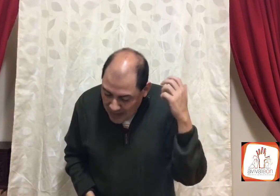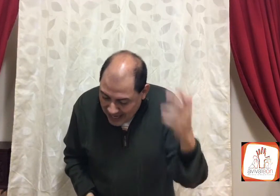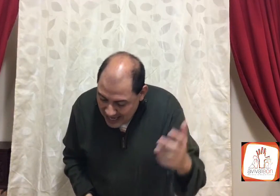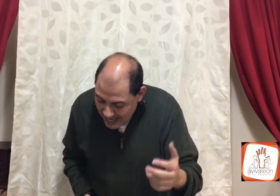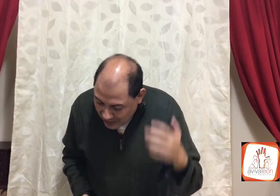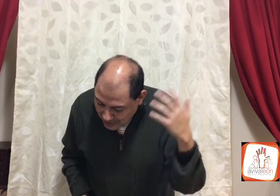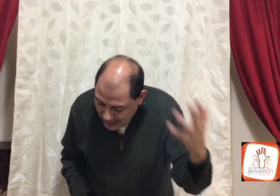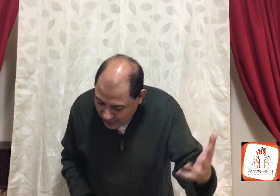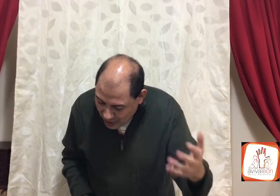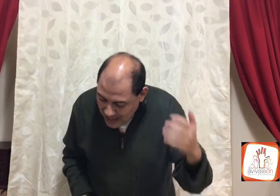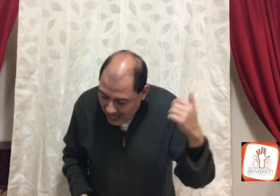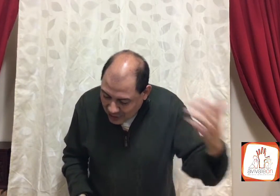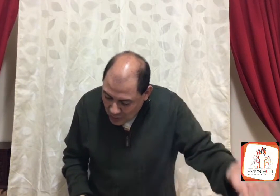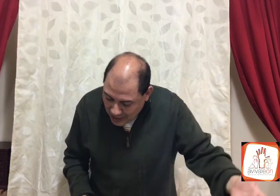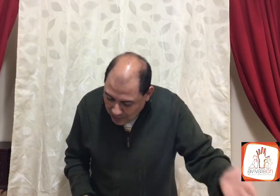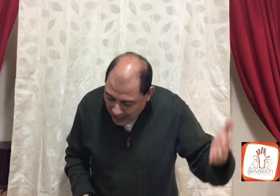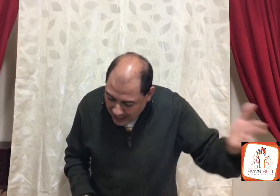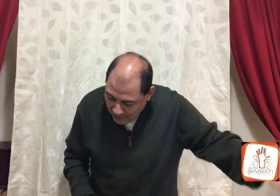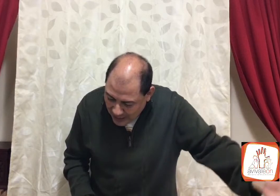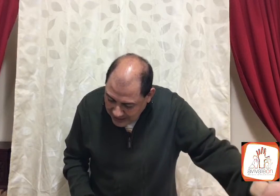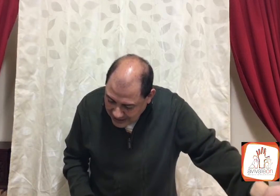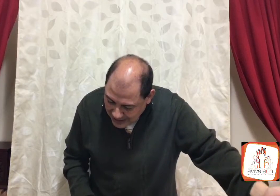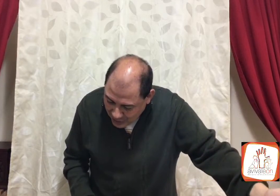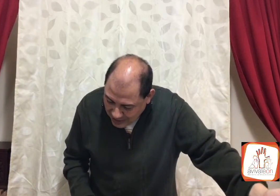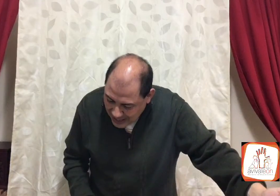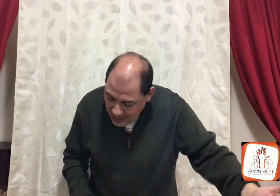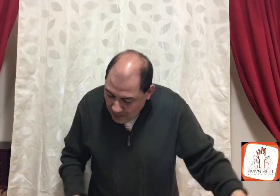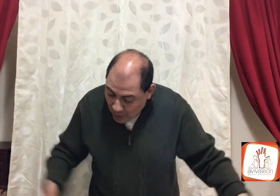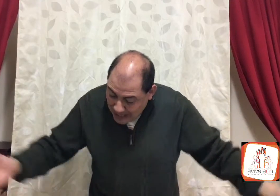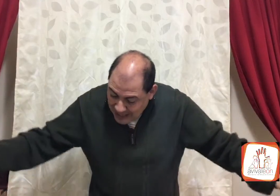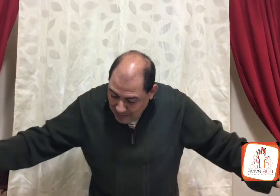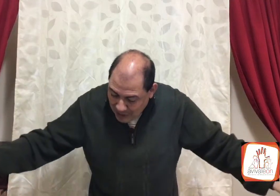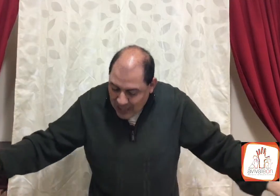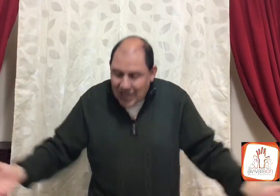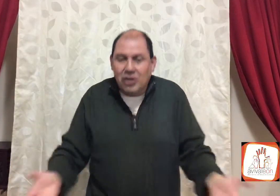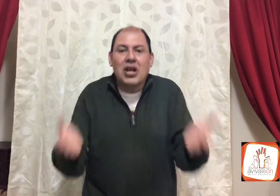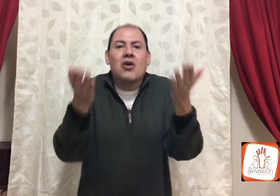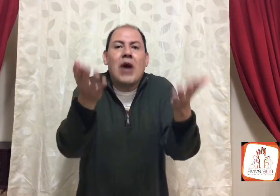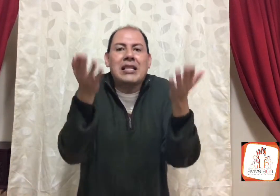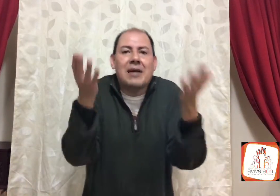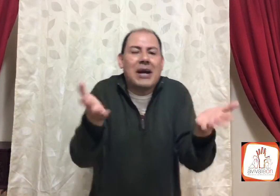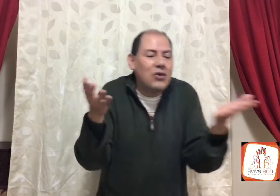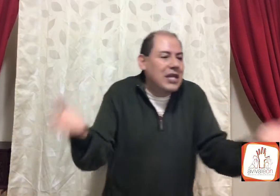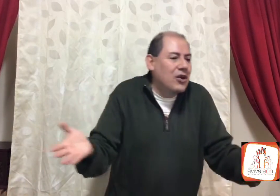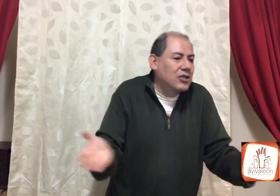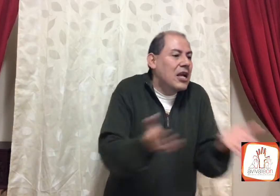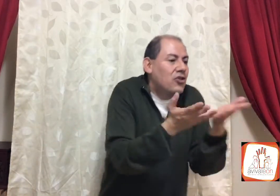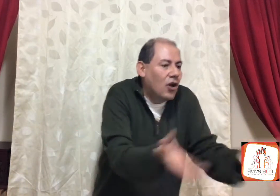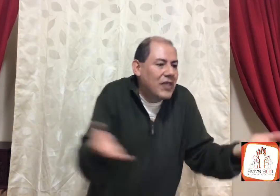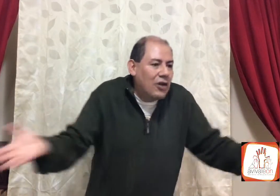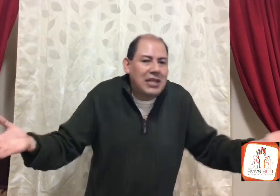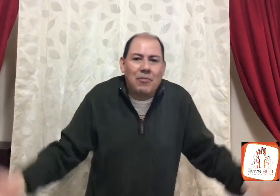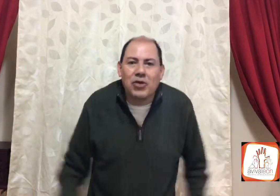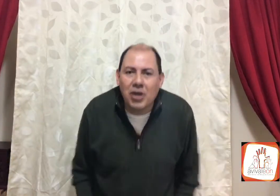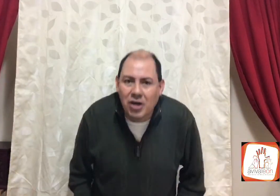Micaía consagró, a su hijo, para que fuera sacerdote, por el llamado de Dios, cuál llamado de Dios, dónde lo llamó Dios,